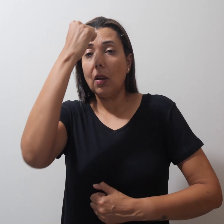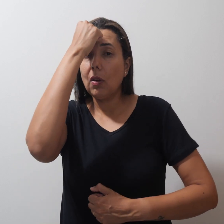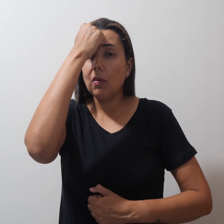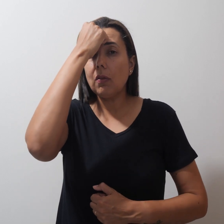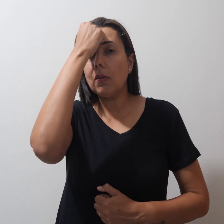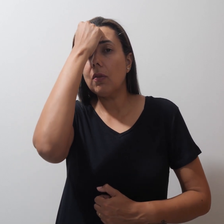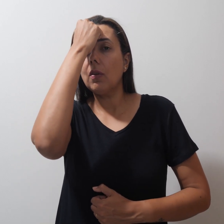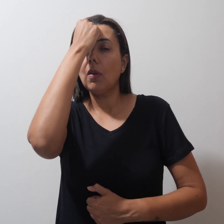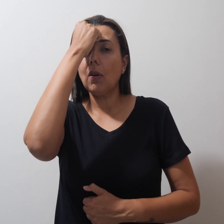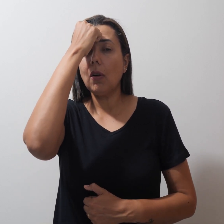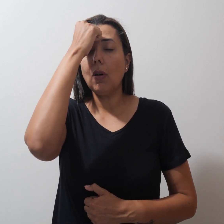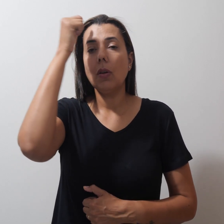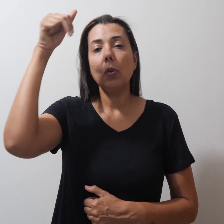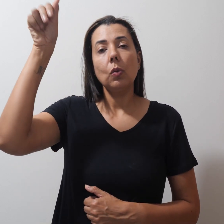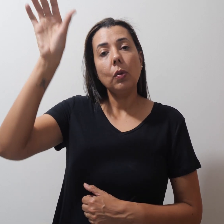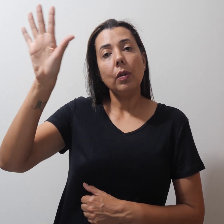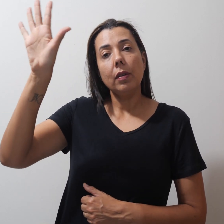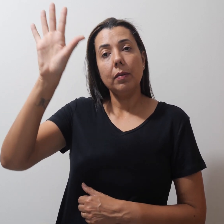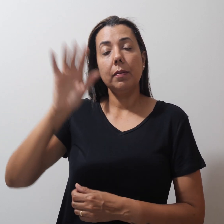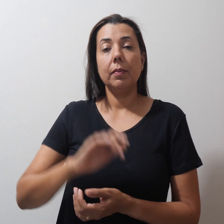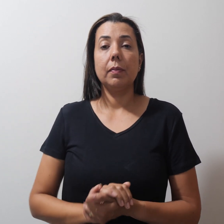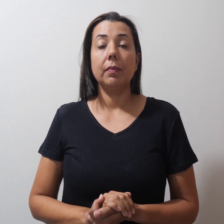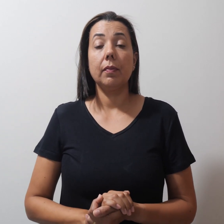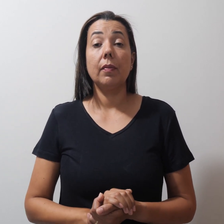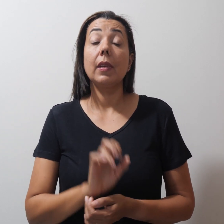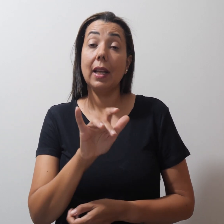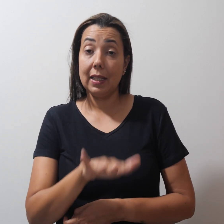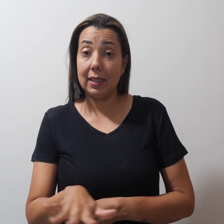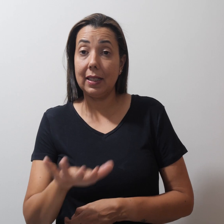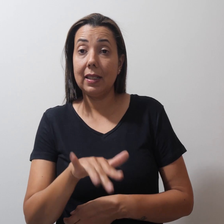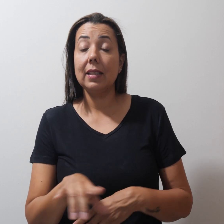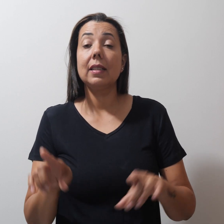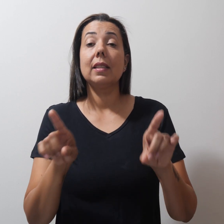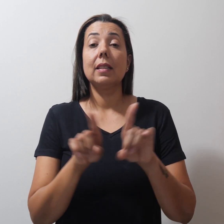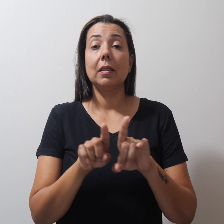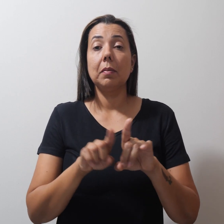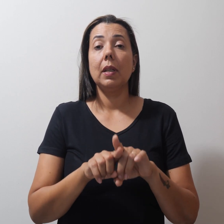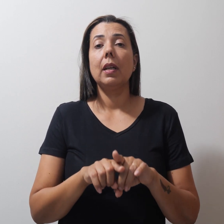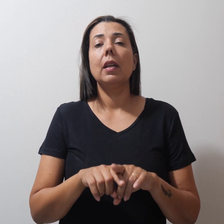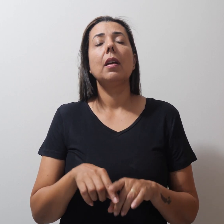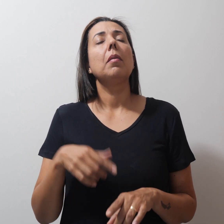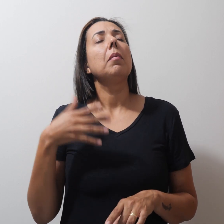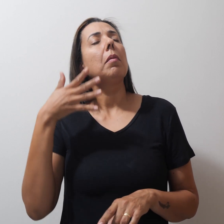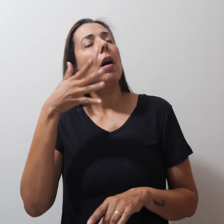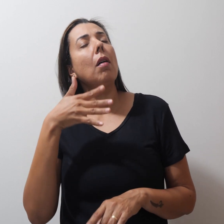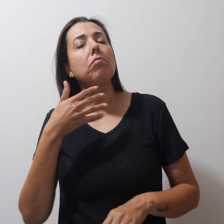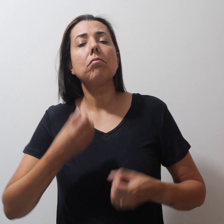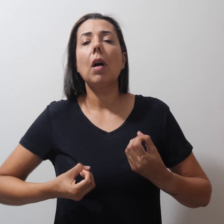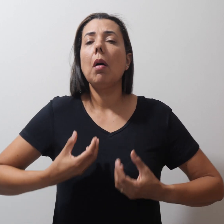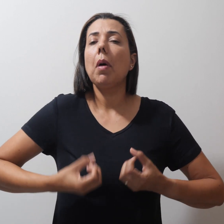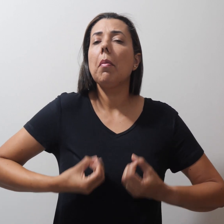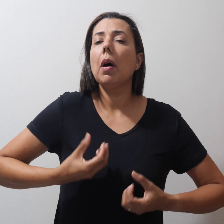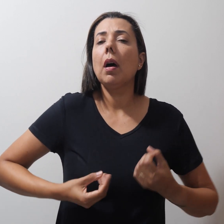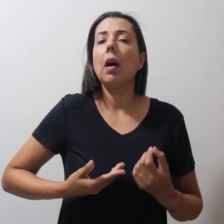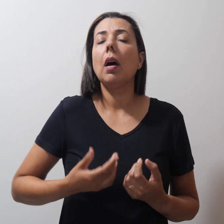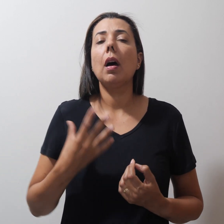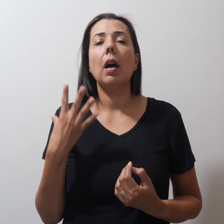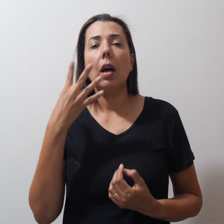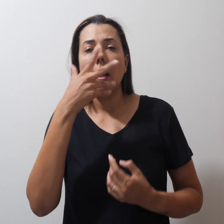Chachado do Nordeste. As crianças também declamaram poemas exaltando as belezas de